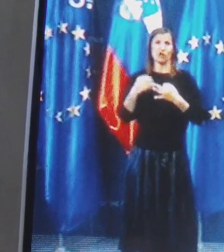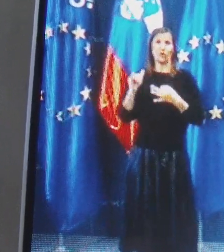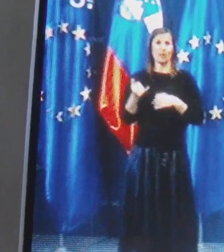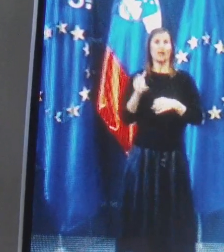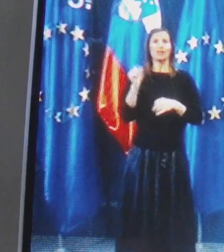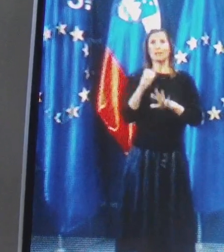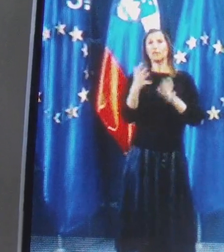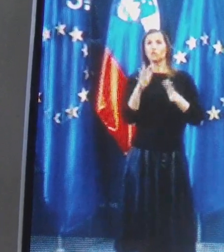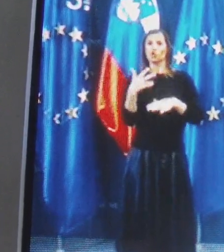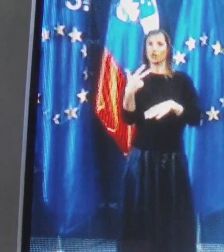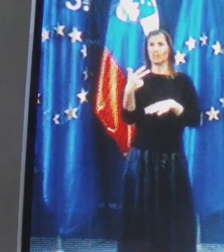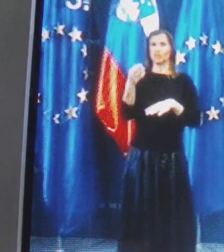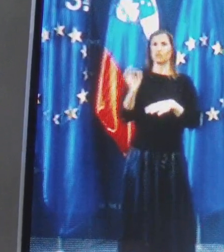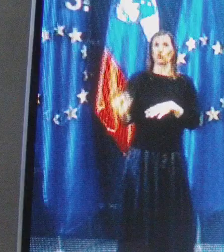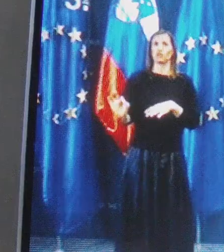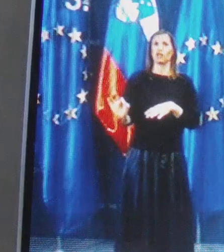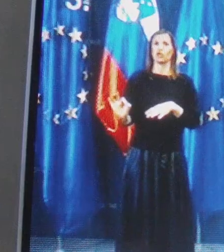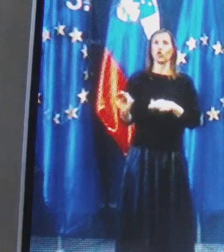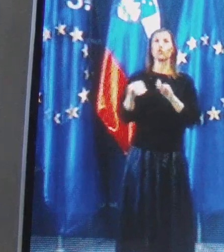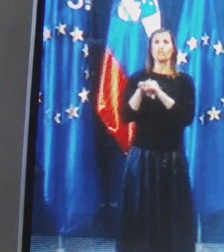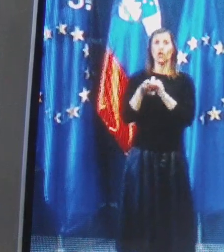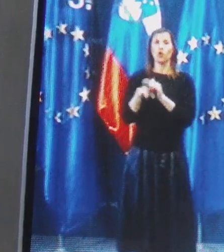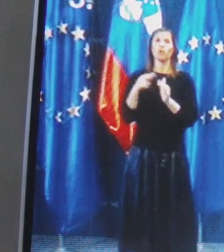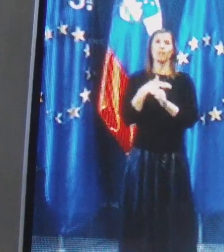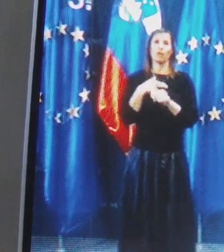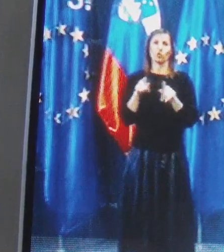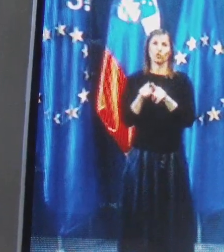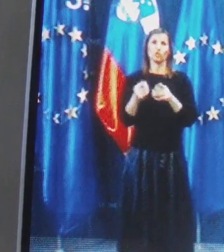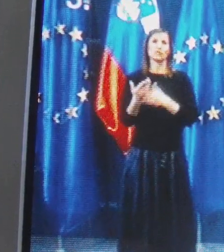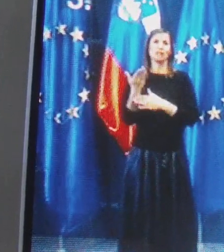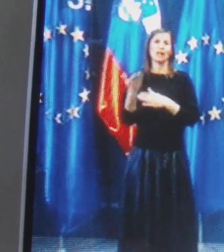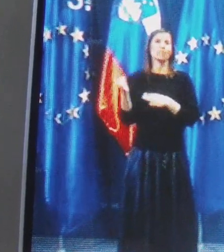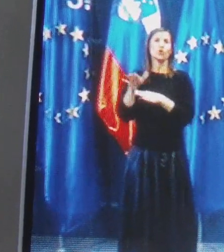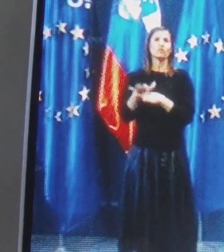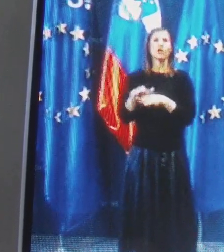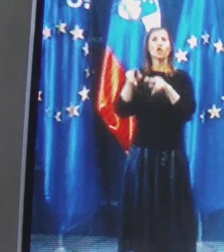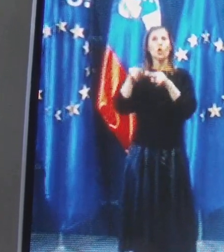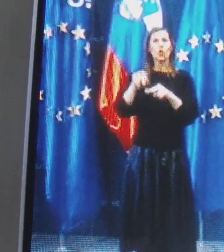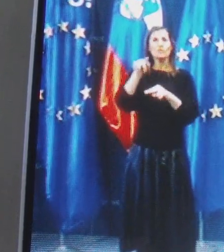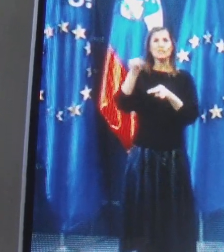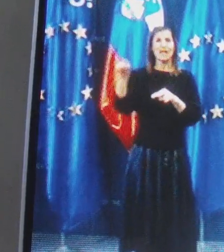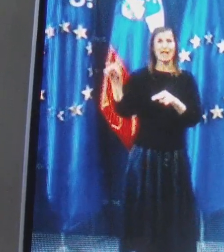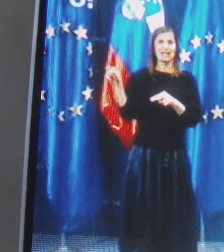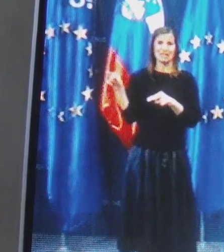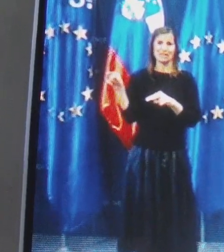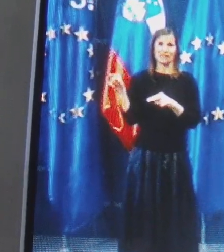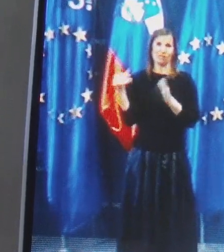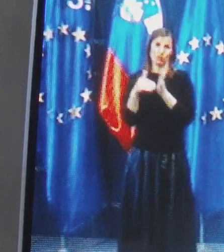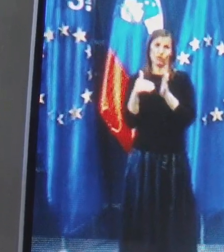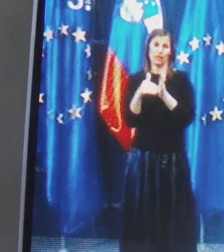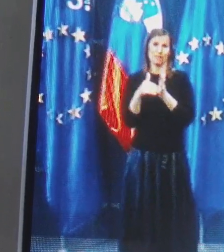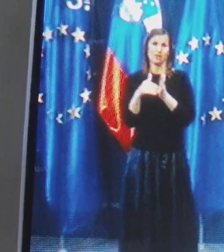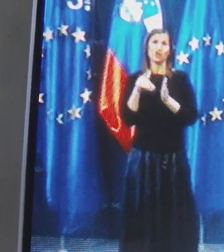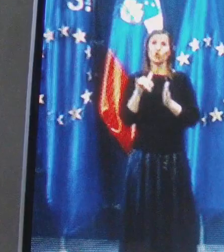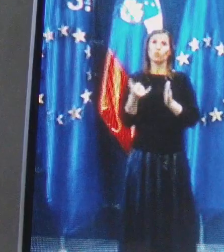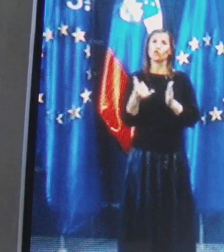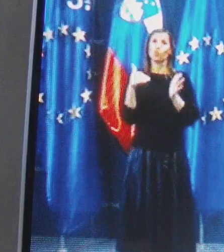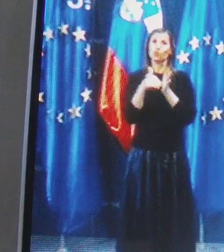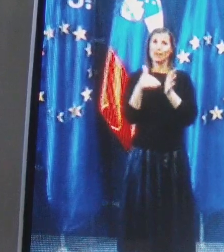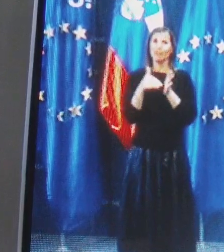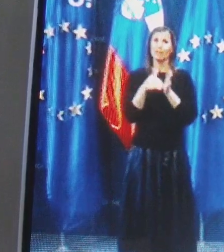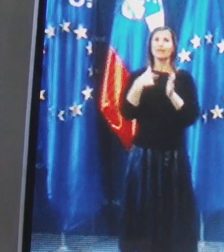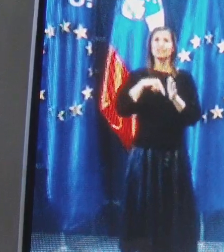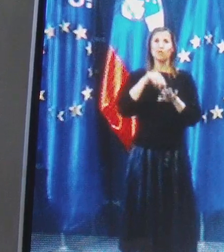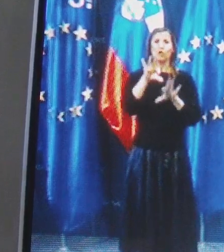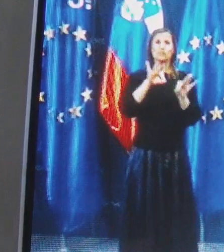nekako 30% zaloh imamo tudi za pokrivanje ostalih potreb. To so pa potrebe, ki